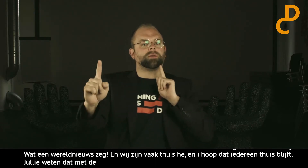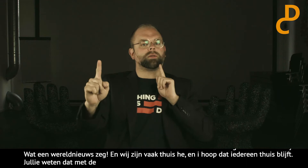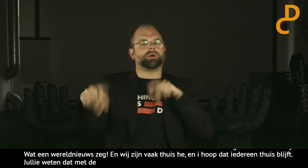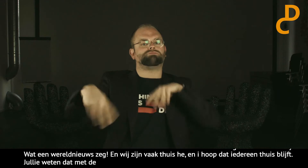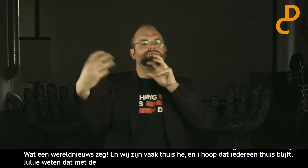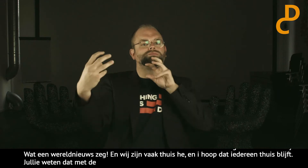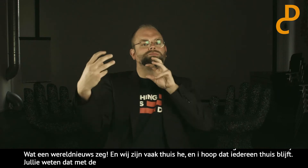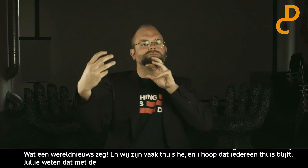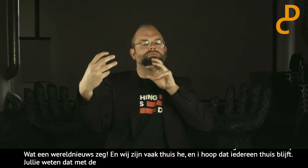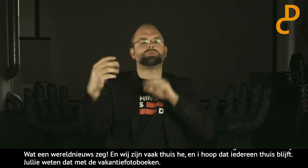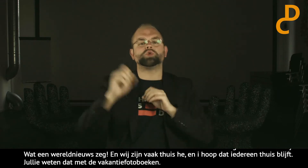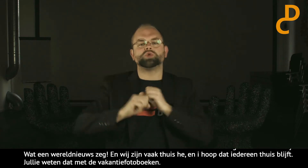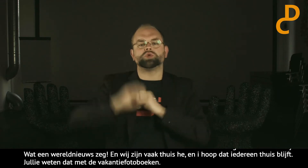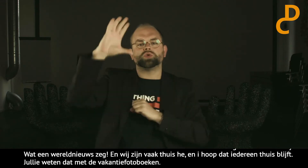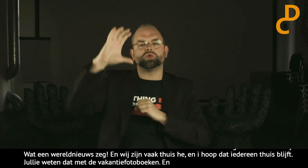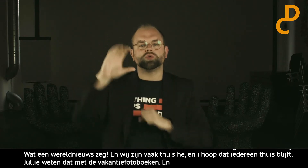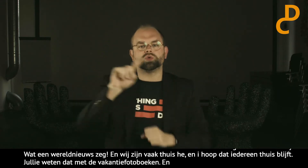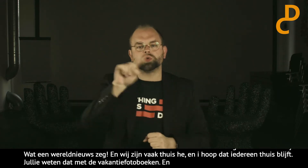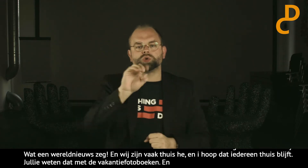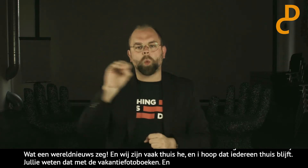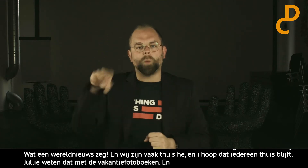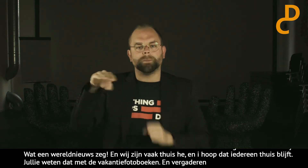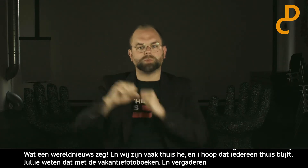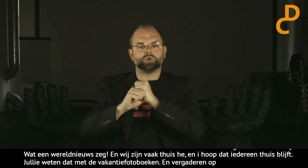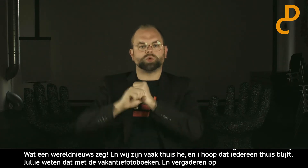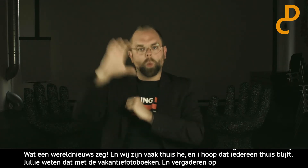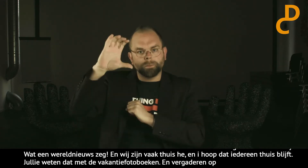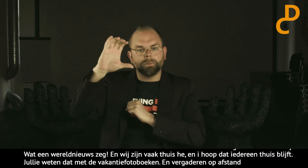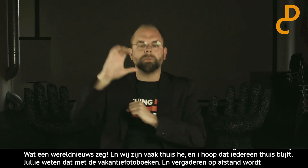En vergaderen op afstand wordt nu ook gedaan. Bijvoorbeeld via Zoom.